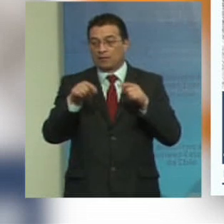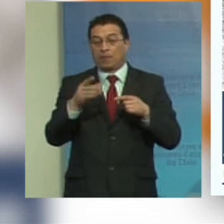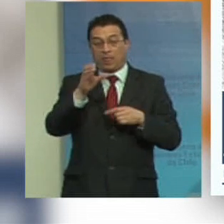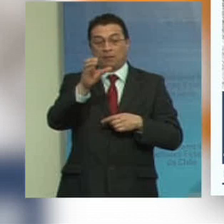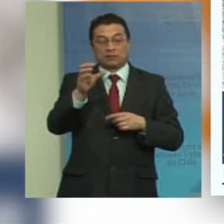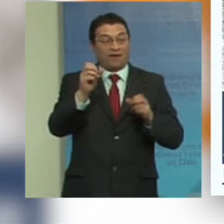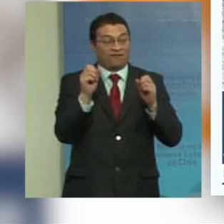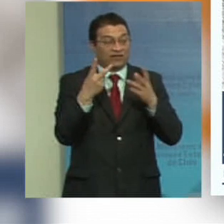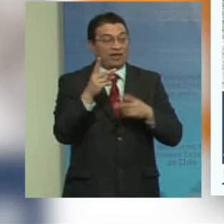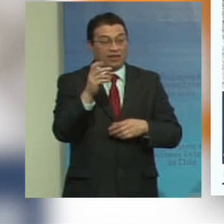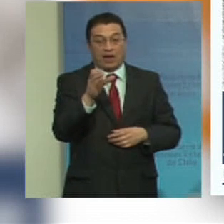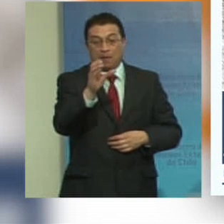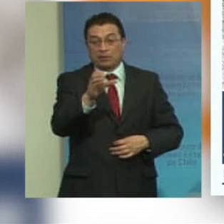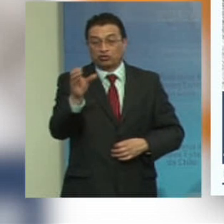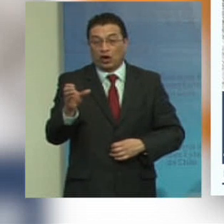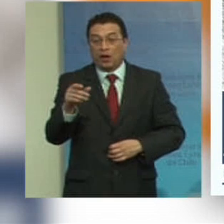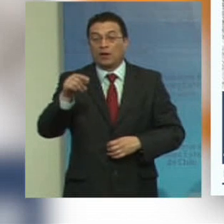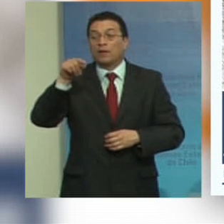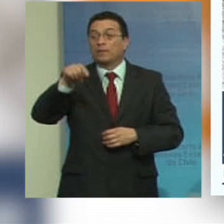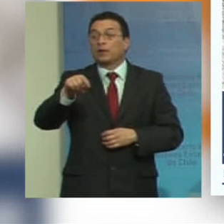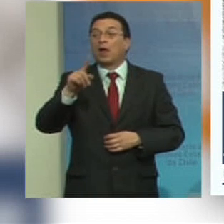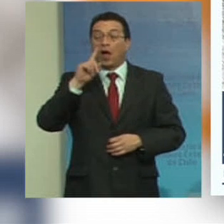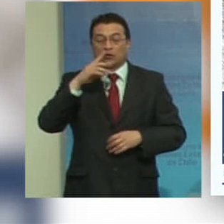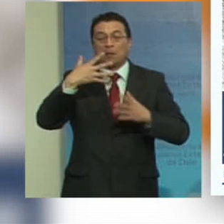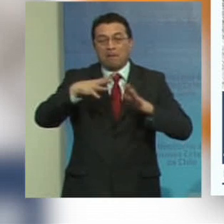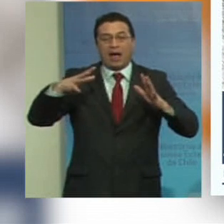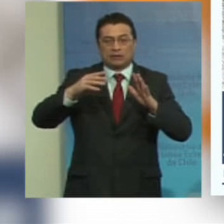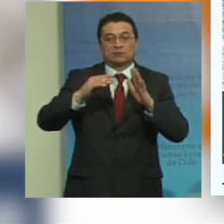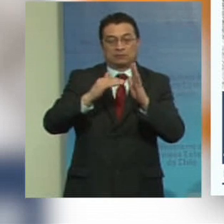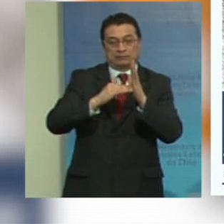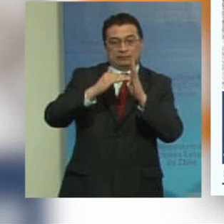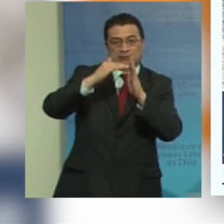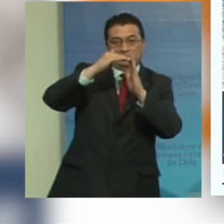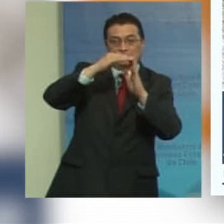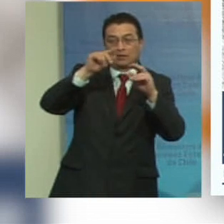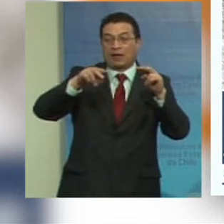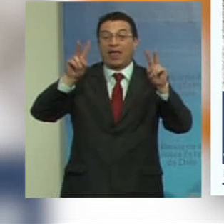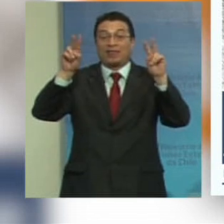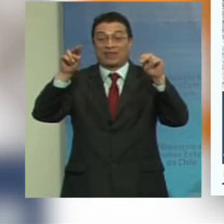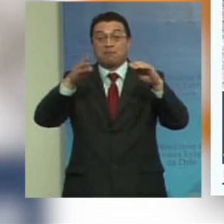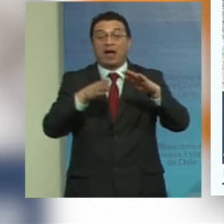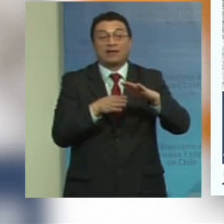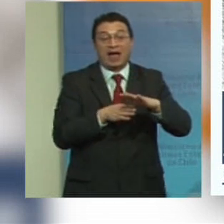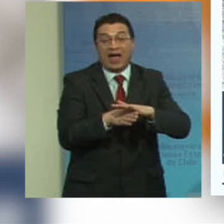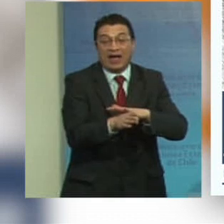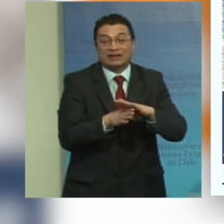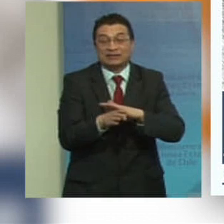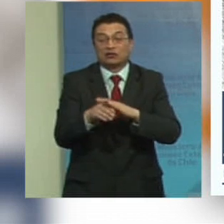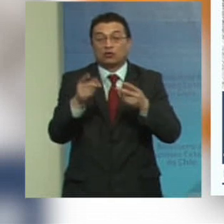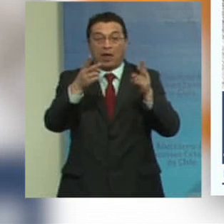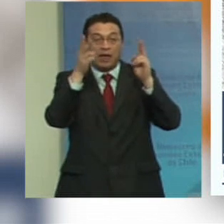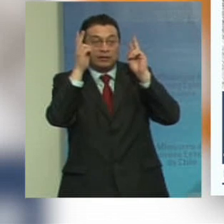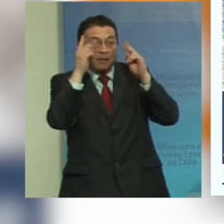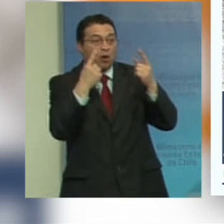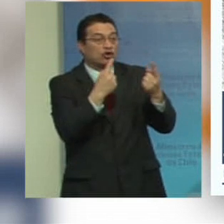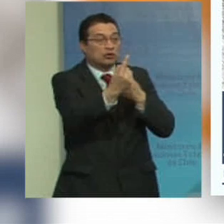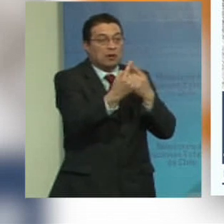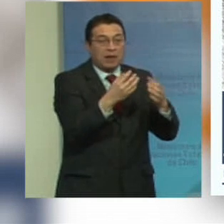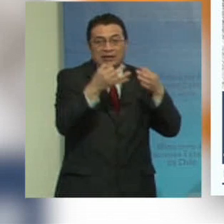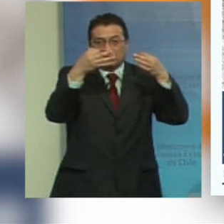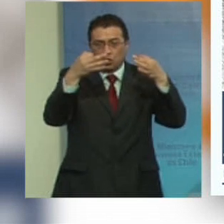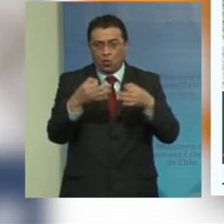se se se acentúa el tema del acceso a sistemas de transporte seguros